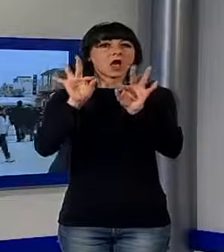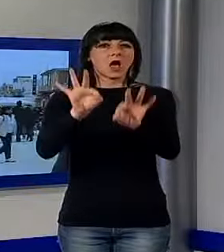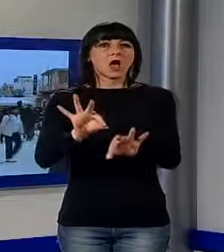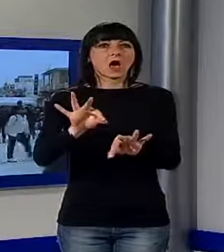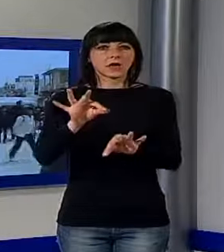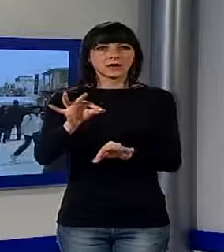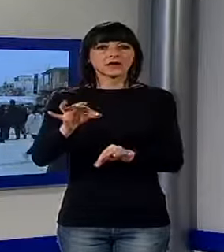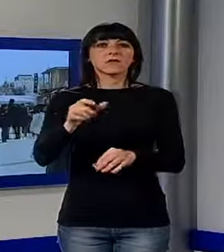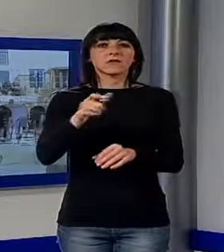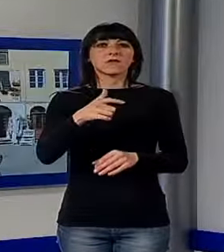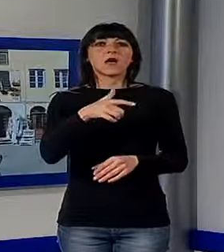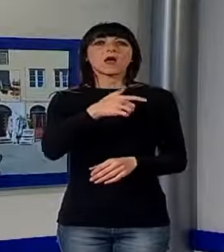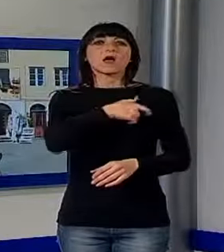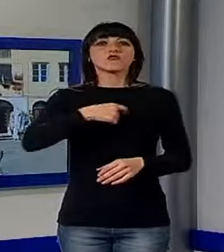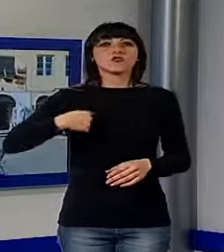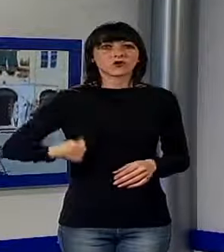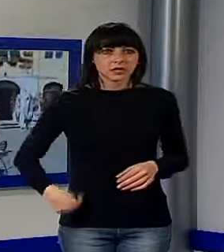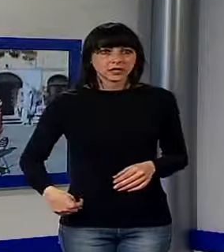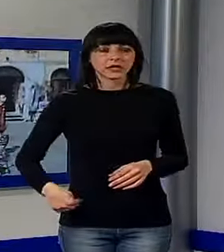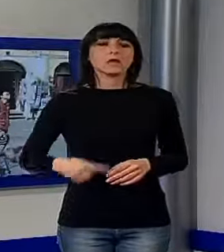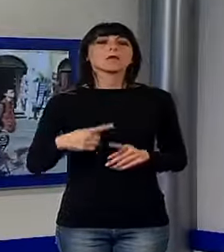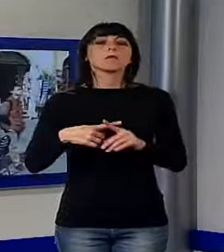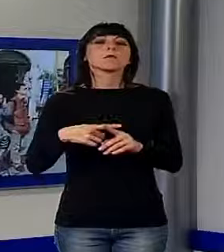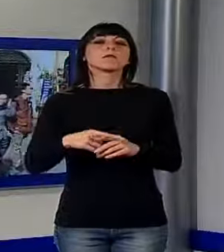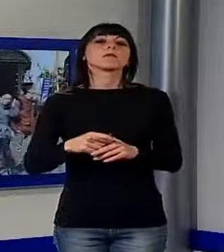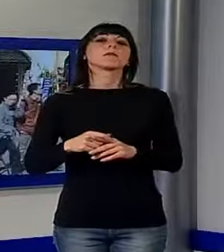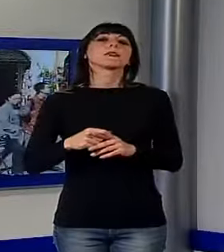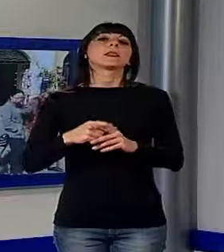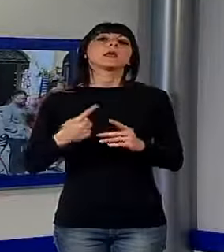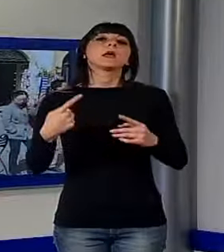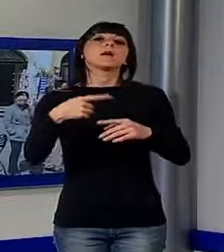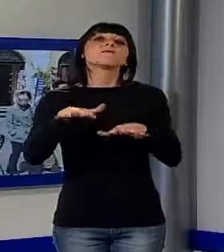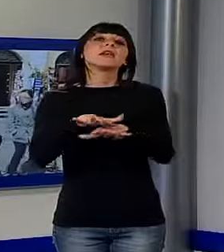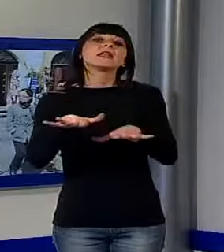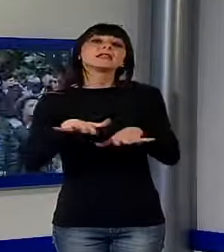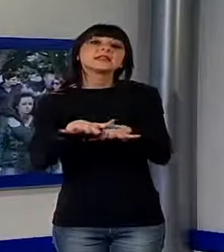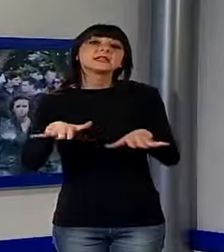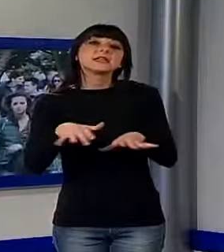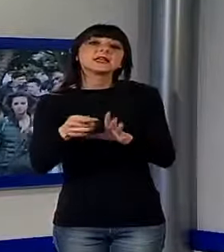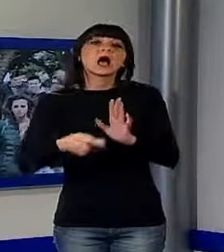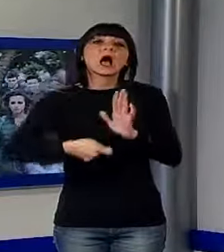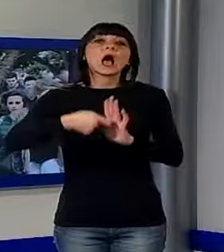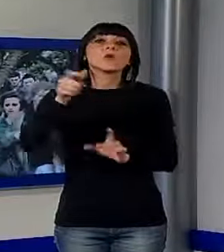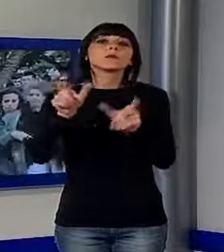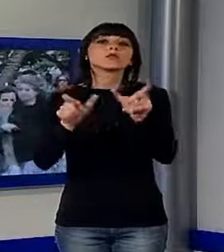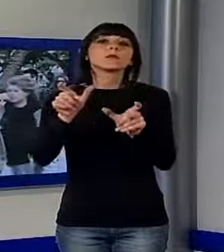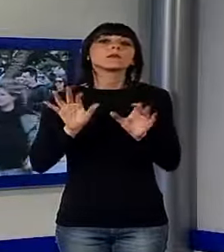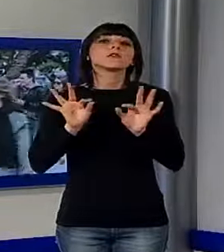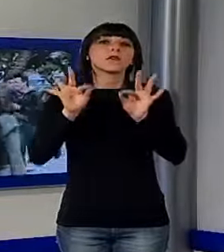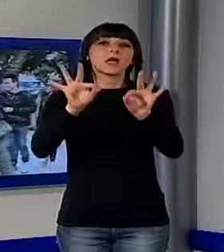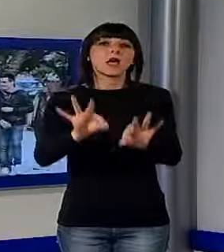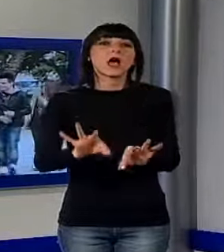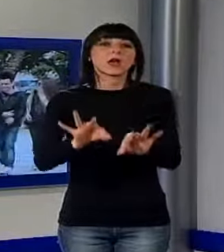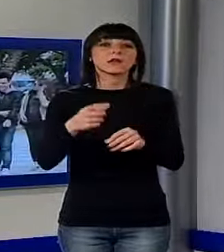% di turisti cinesi, per la piana e la media valle. In Bersilia invece si registra un picco di arrivi dai paesi dell'est Europa,